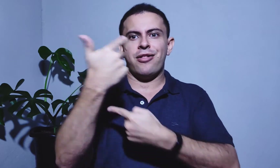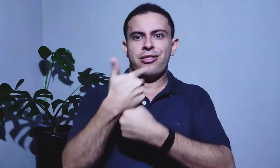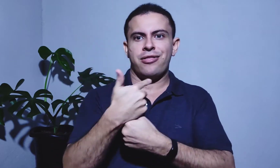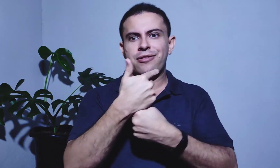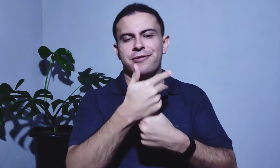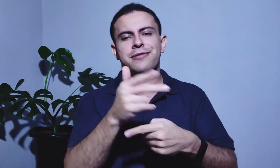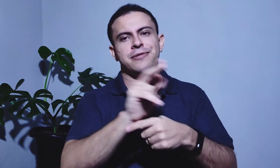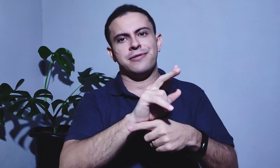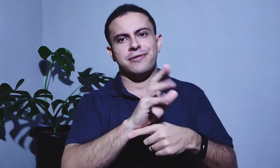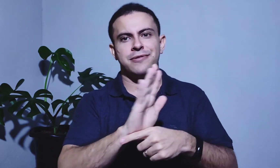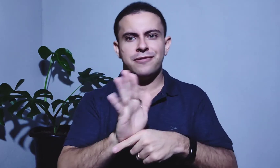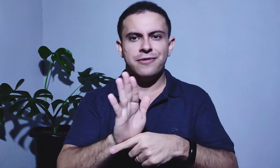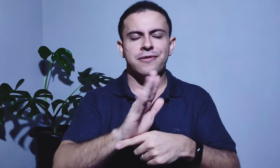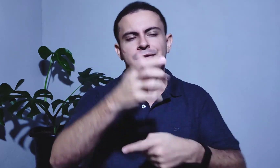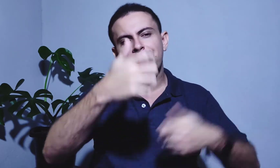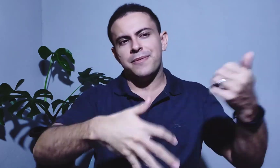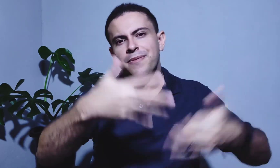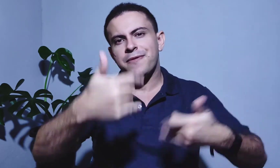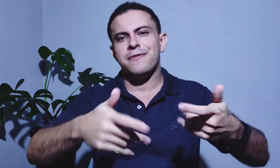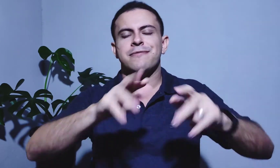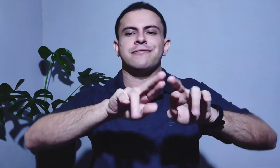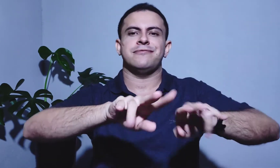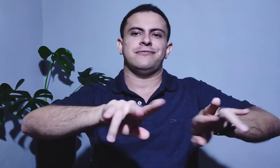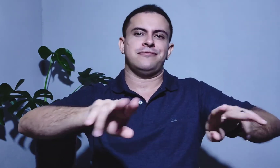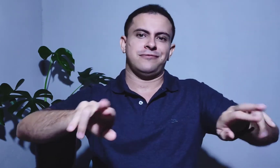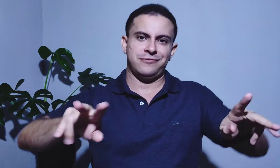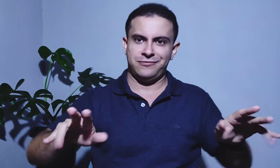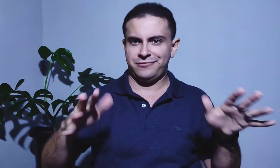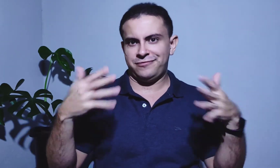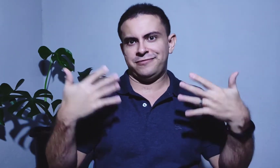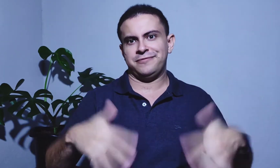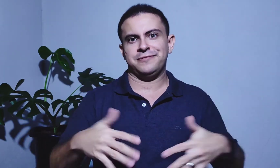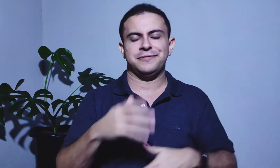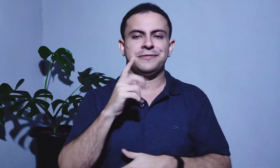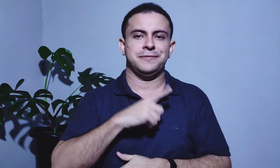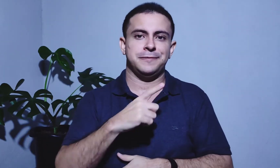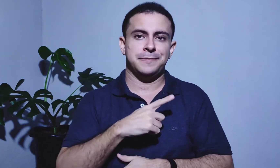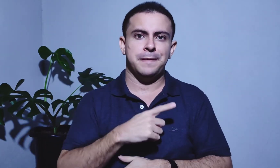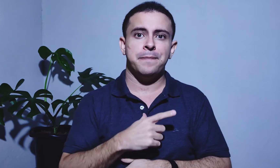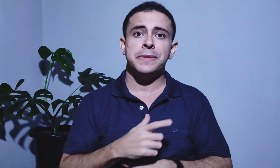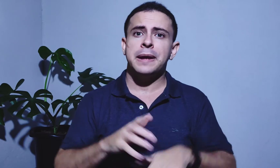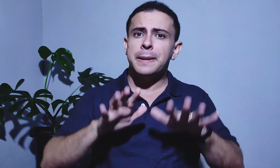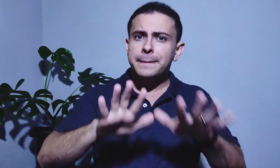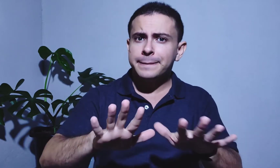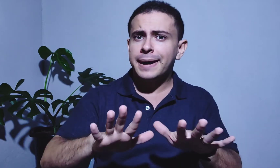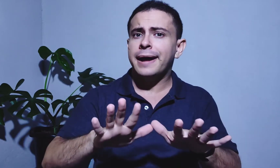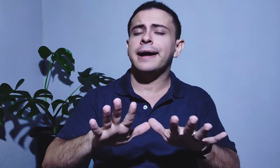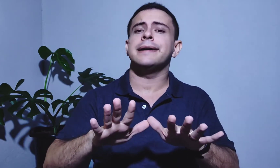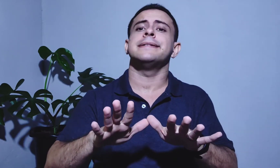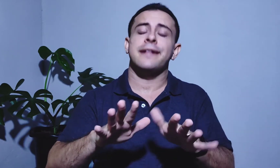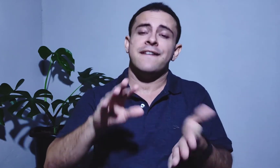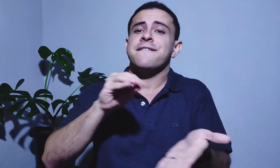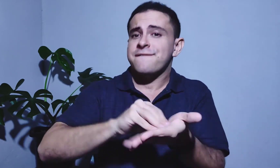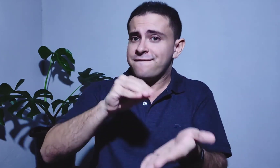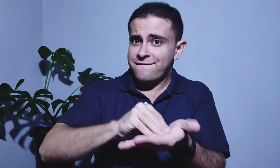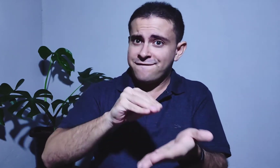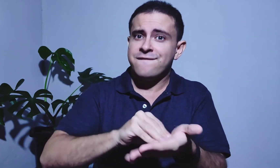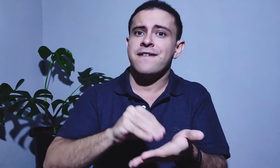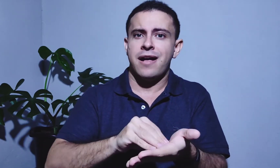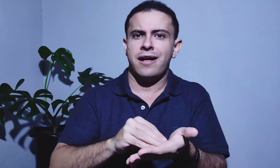para fazer vídeos sobre o aparelho. Então foi muito bom. Mas não é uma acessibilidade completa, né?